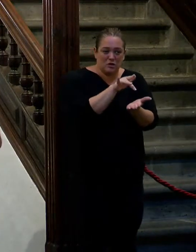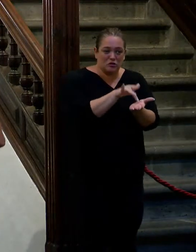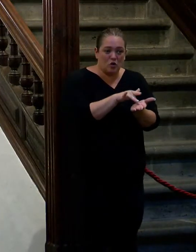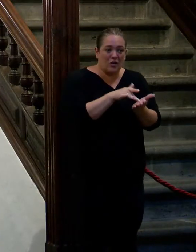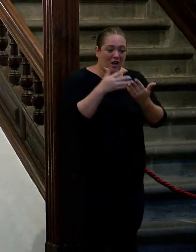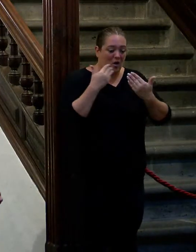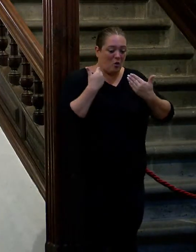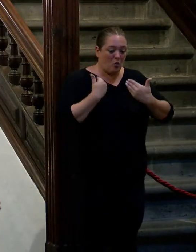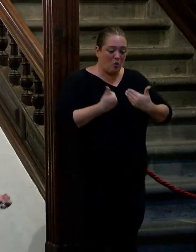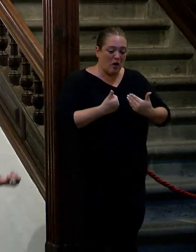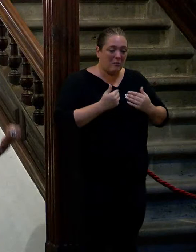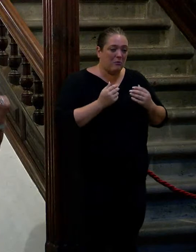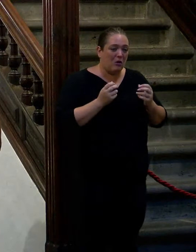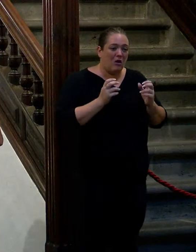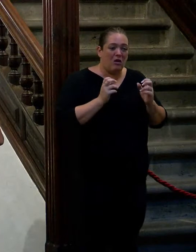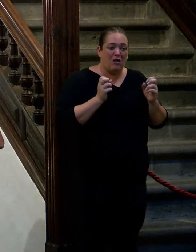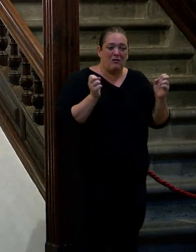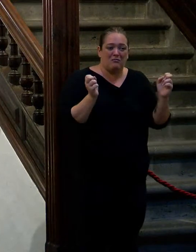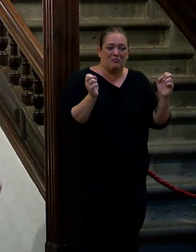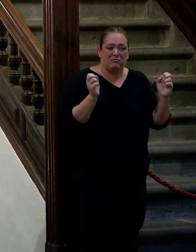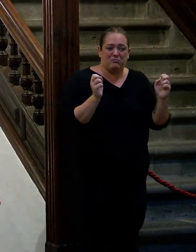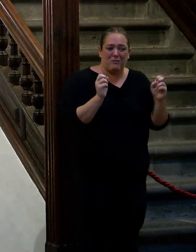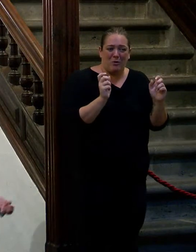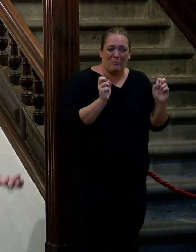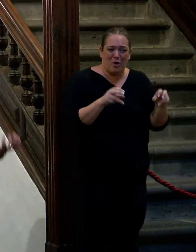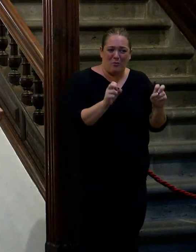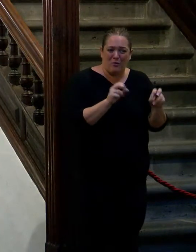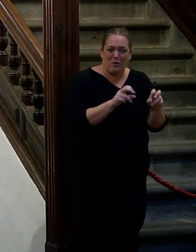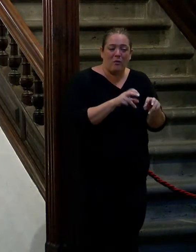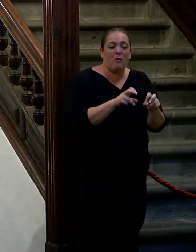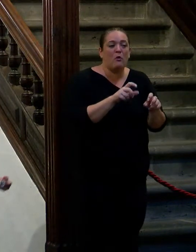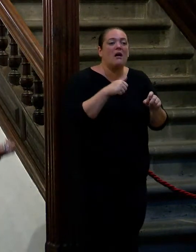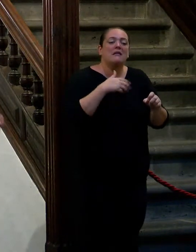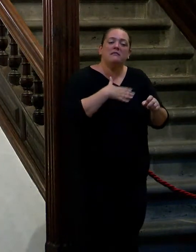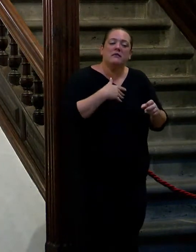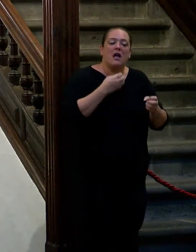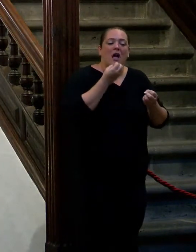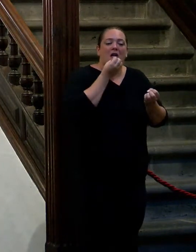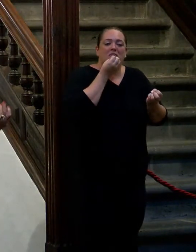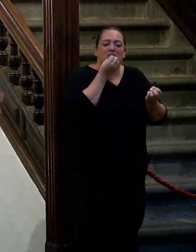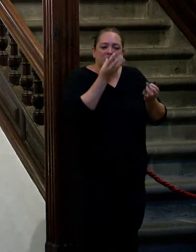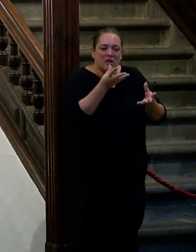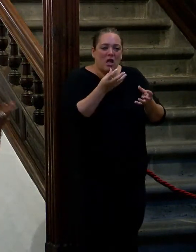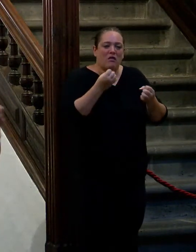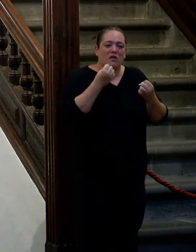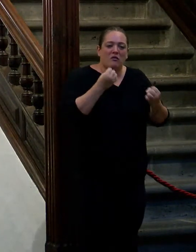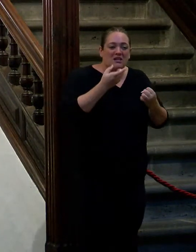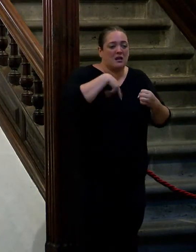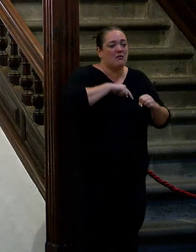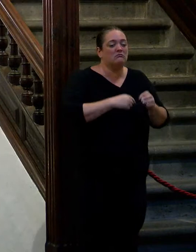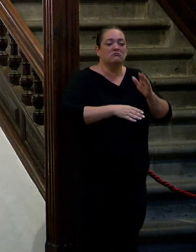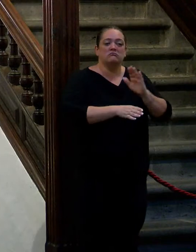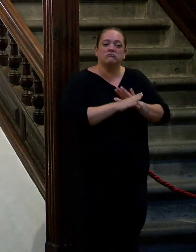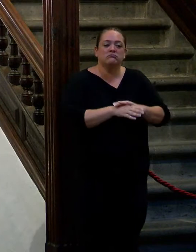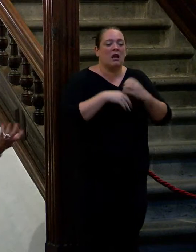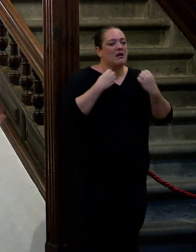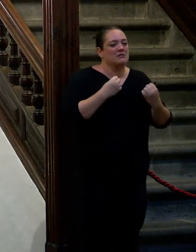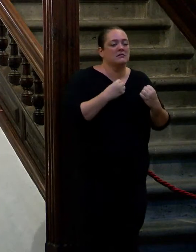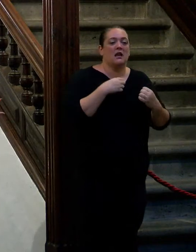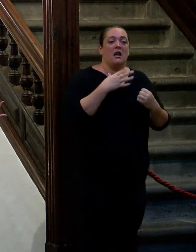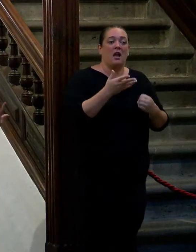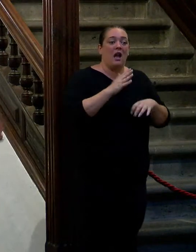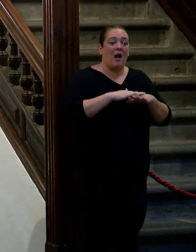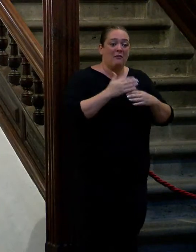sigue militando sigue mandando un mensaje de esperanza de fuerza de vamos a seguir y por lo menos que esto que me está pasando